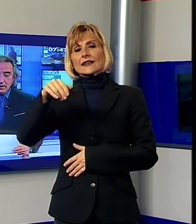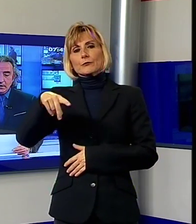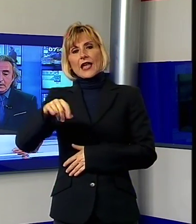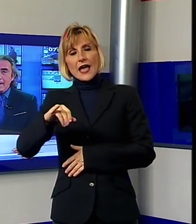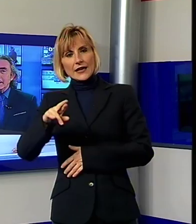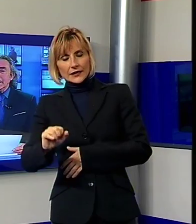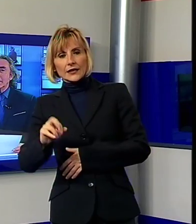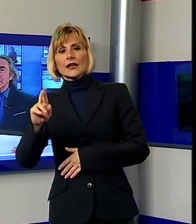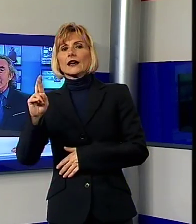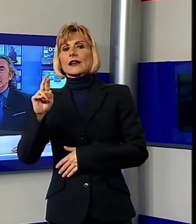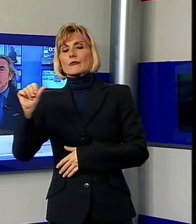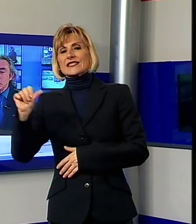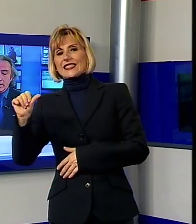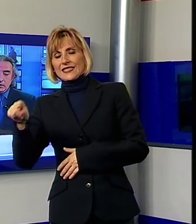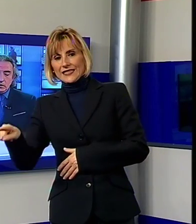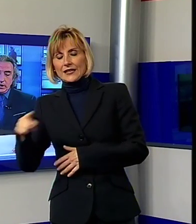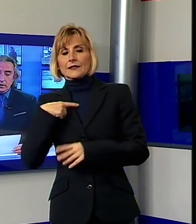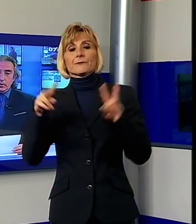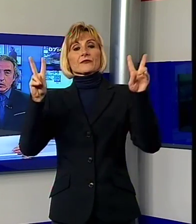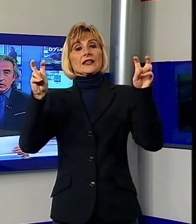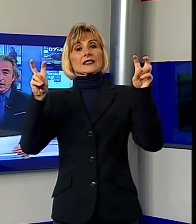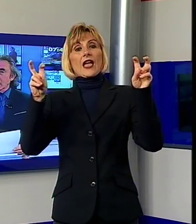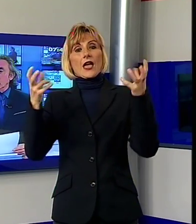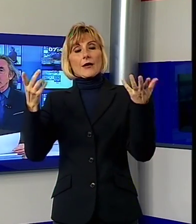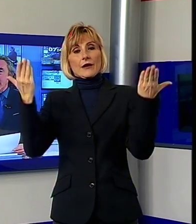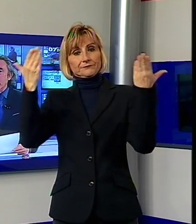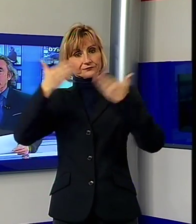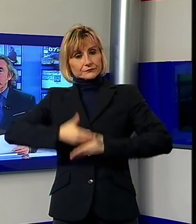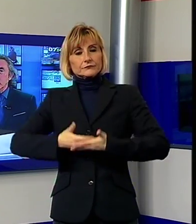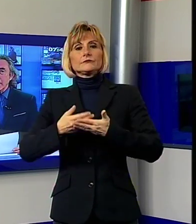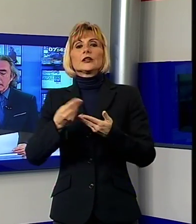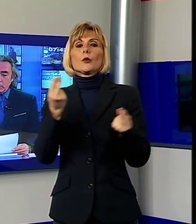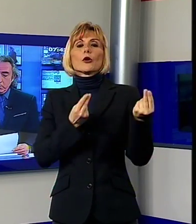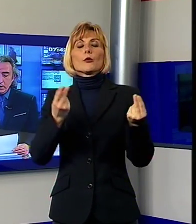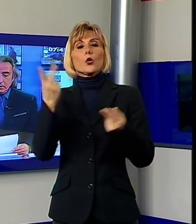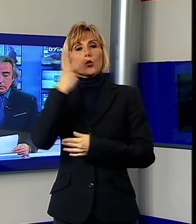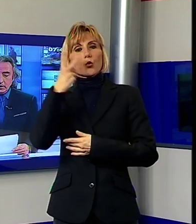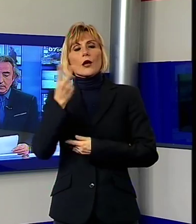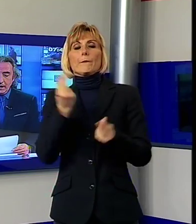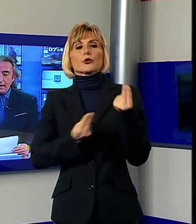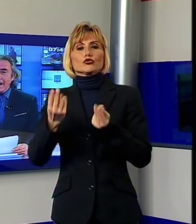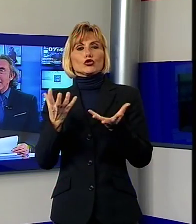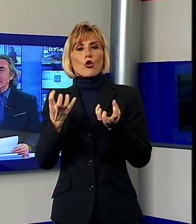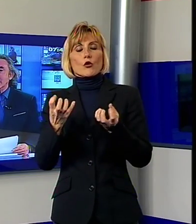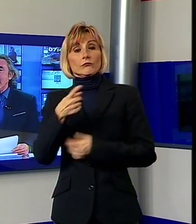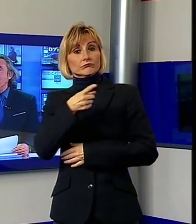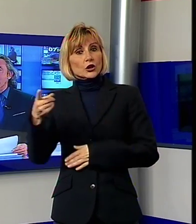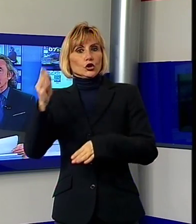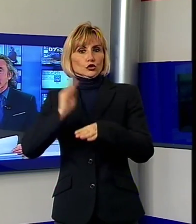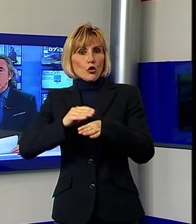Tema della serata e progetti concreti per Lucca. Come sempre, per domande e commenti potete inviare sms o